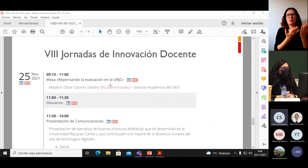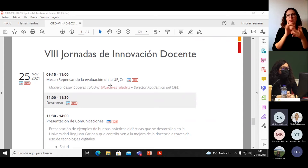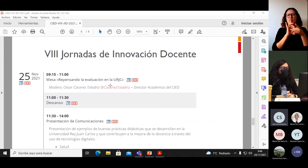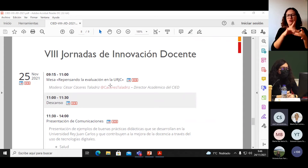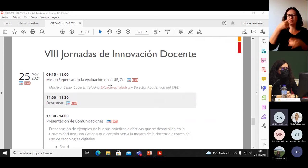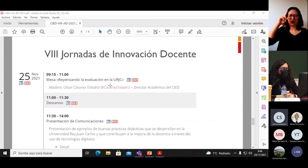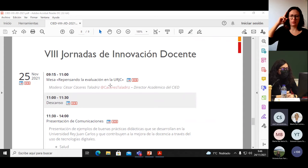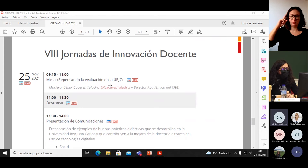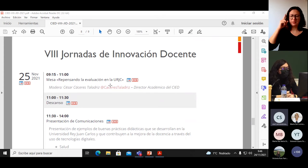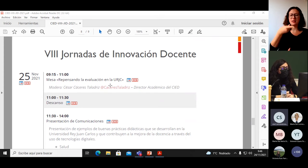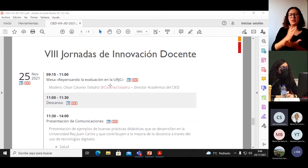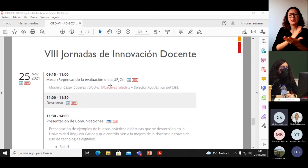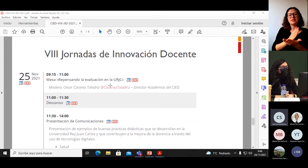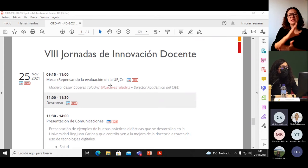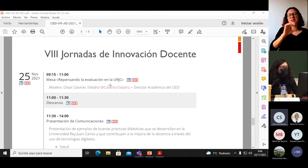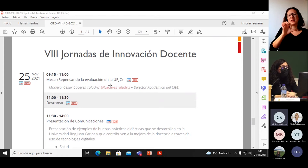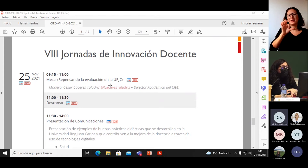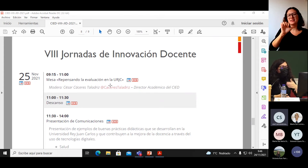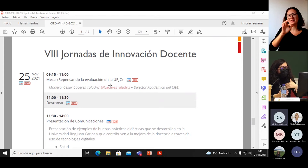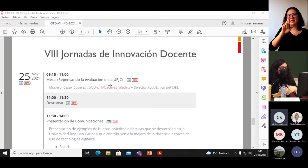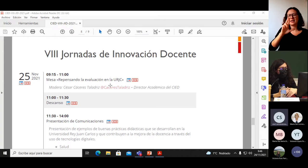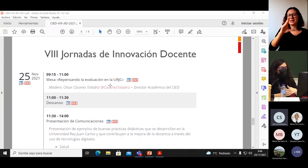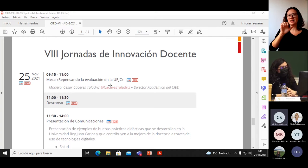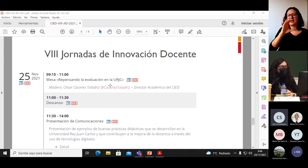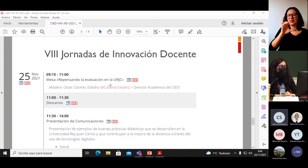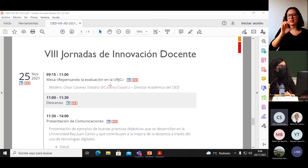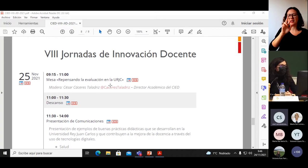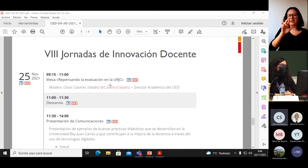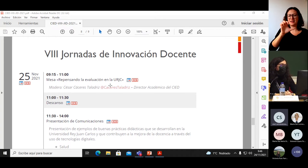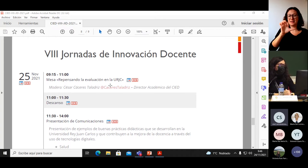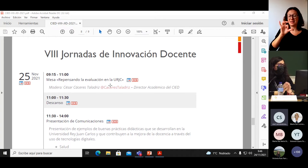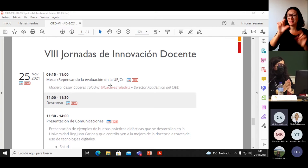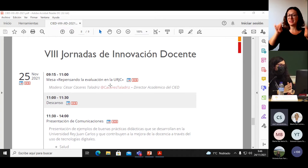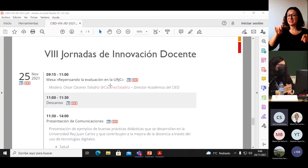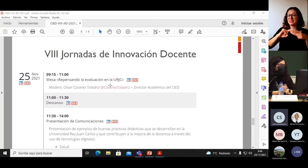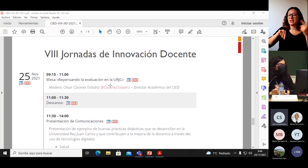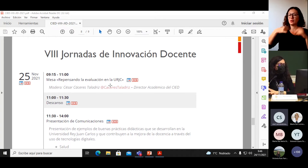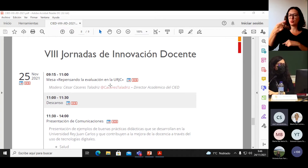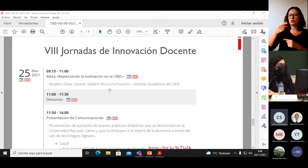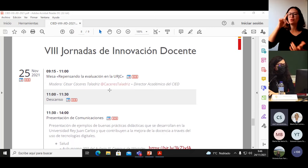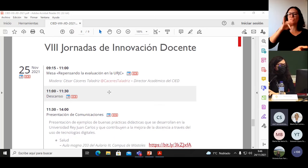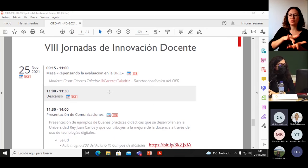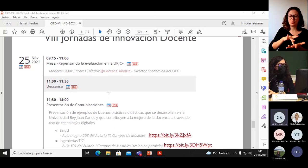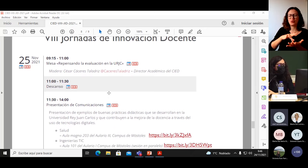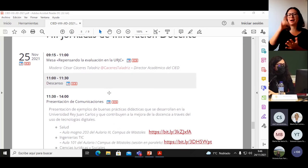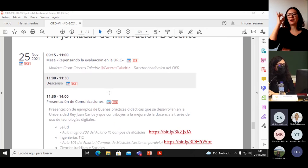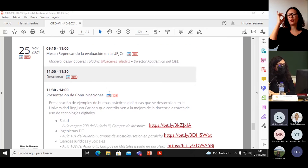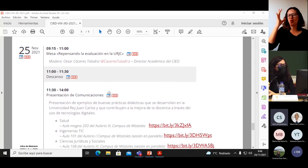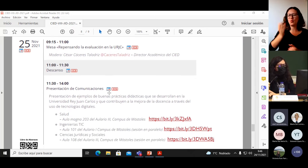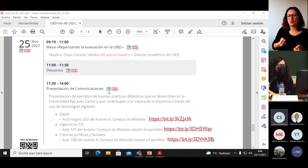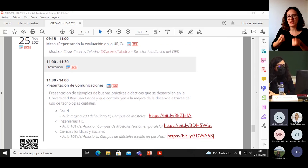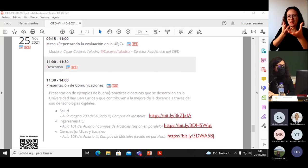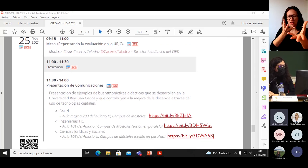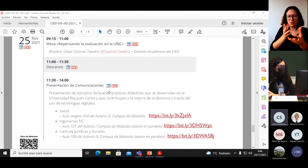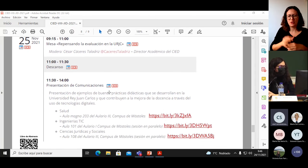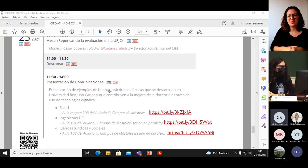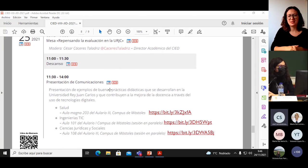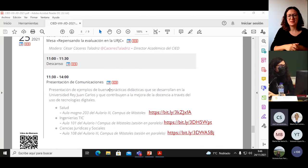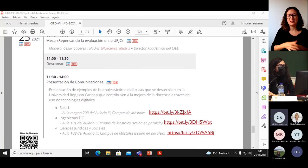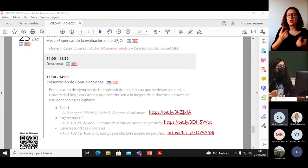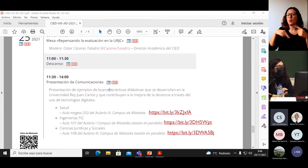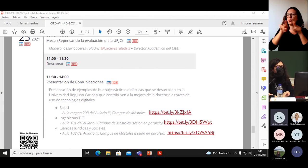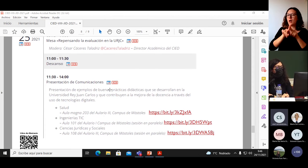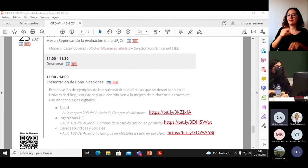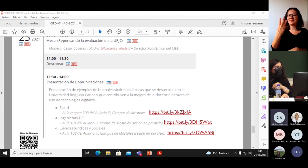por César Cáceres y, bueno, tras el descanso tendrá lugar la última sesión de comunicaciones y tendremos igual tres aulas.